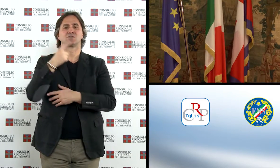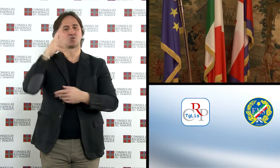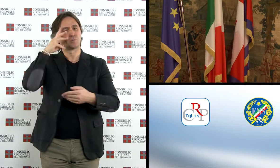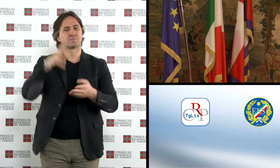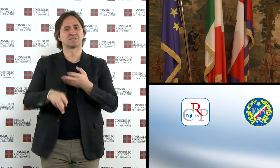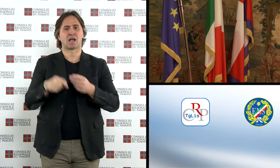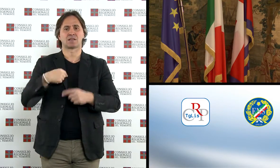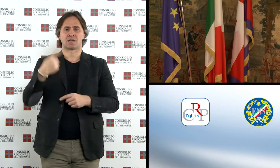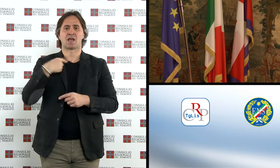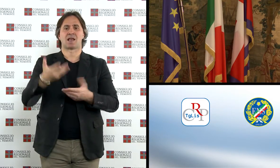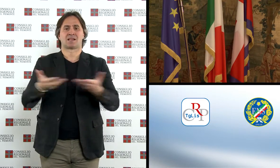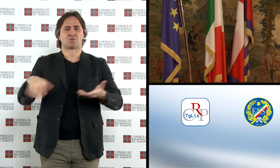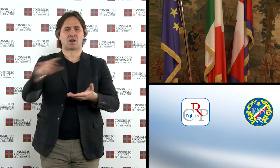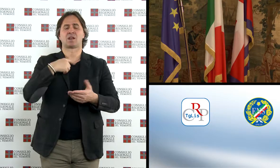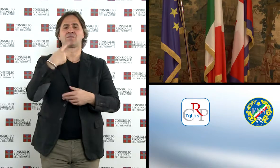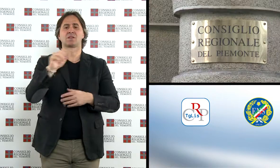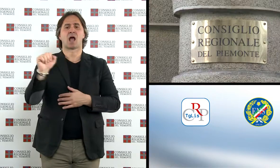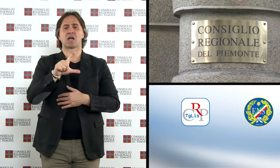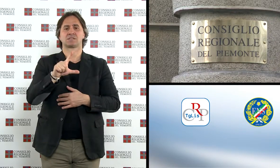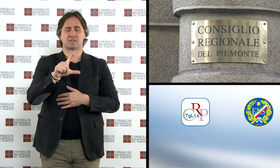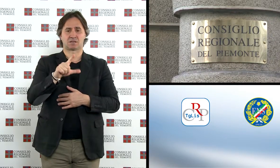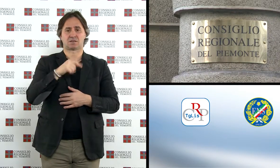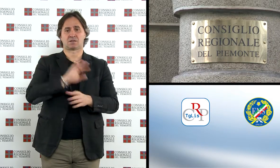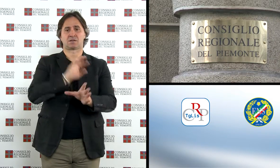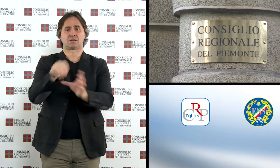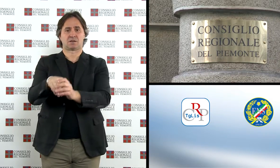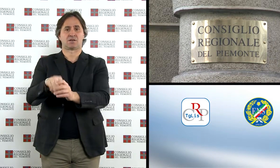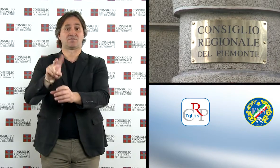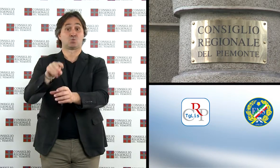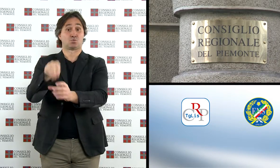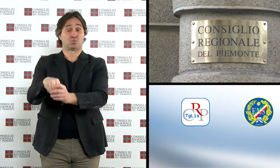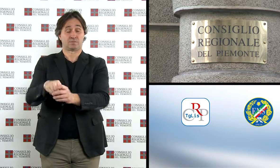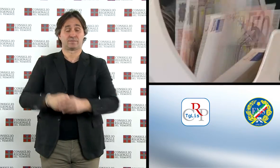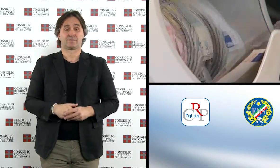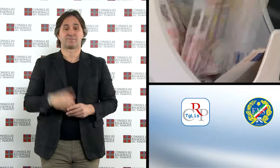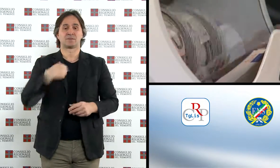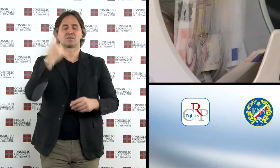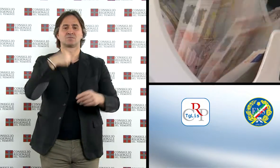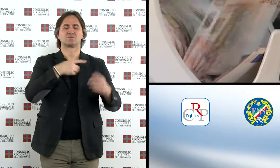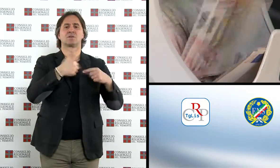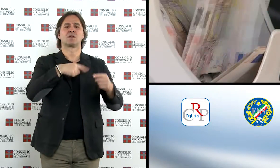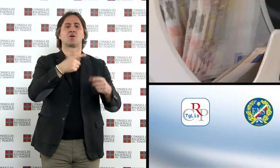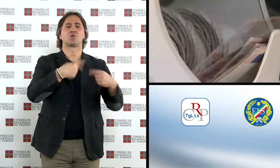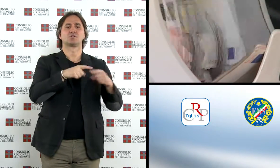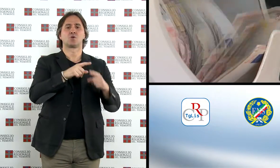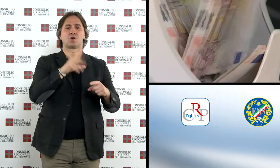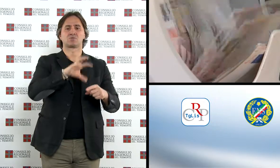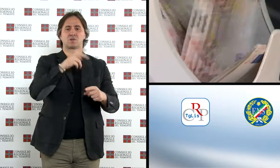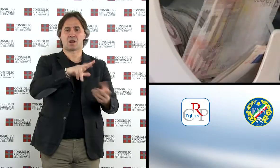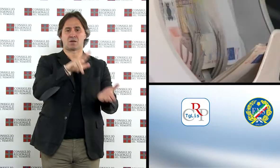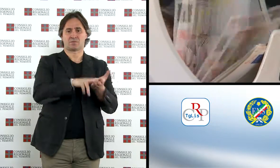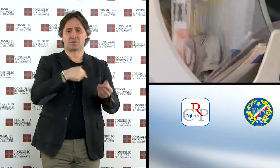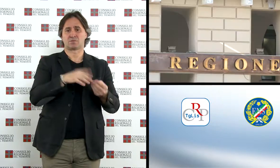Unica di Torino. Il 28 dicembre, infine, l'Assemblea ha approvato il bilancio del Consiglio regionale e l'autorizzazione all'esercizio